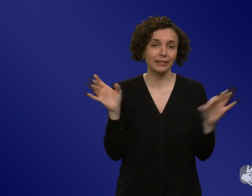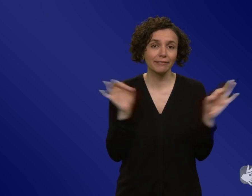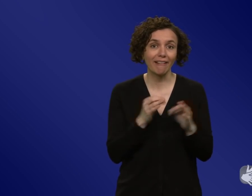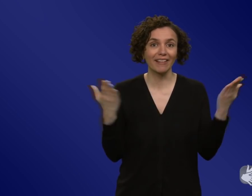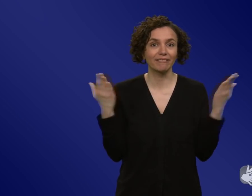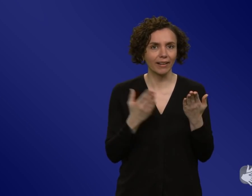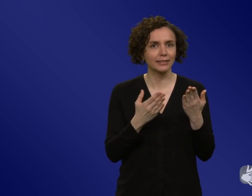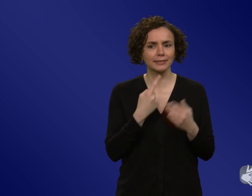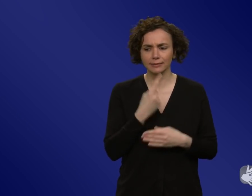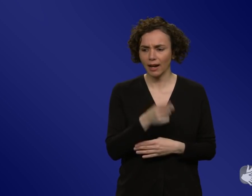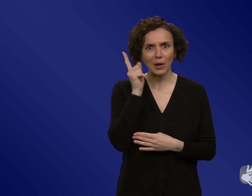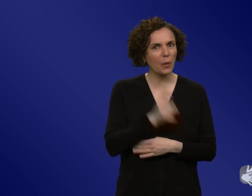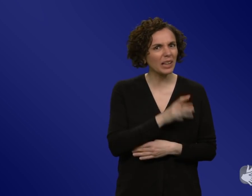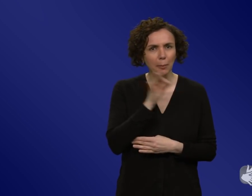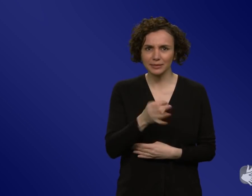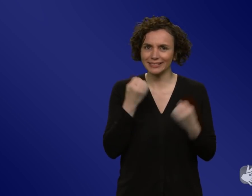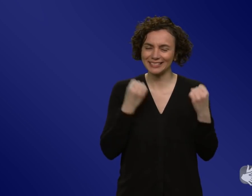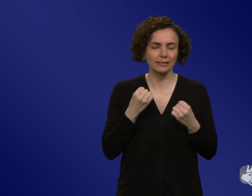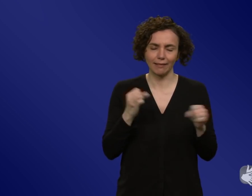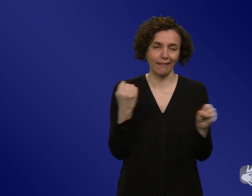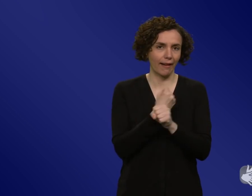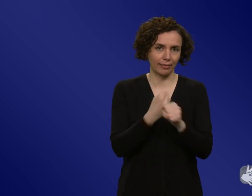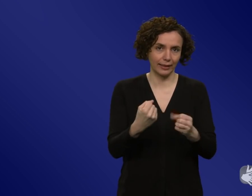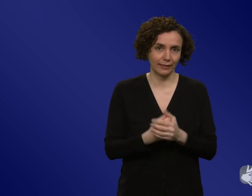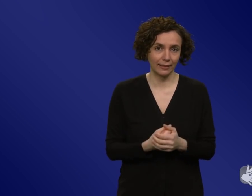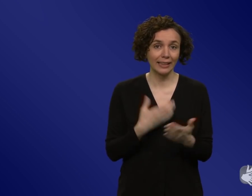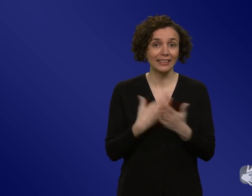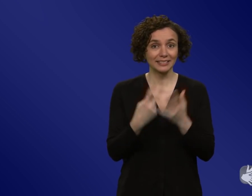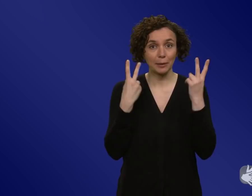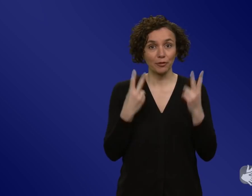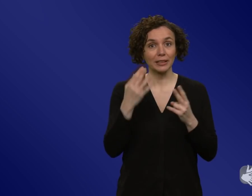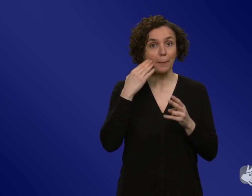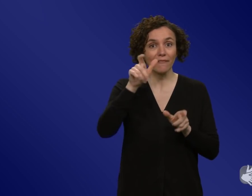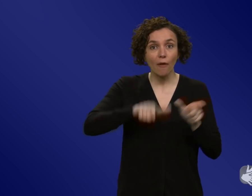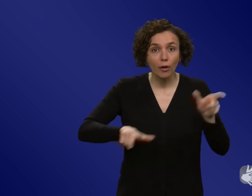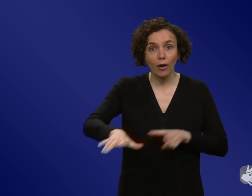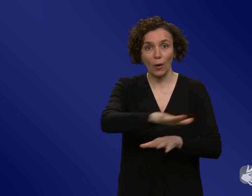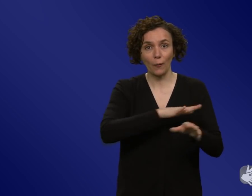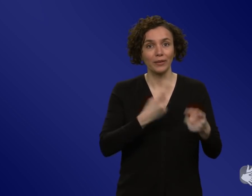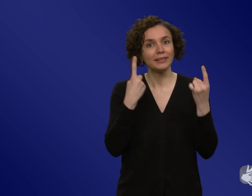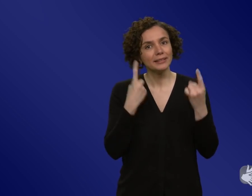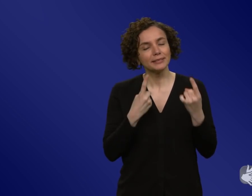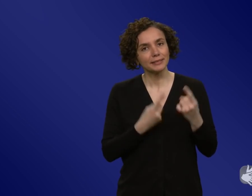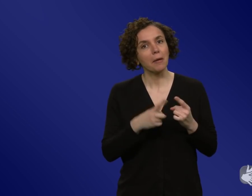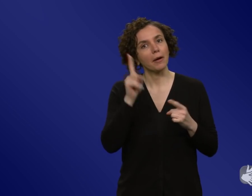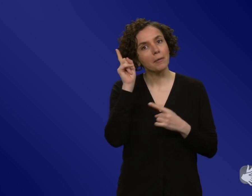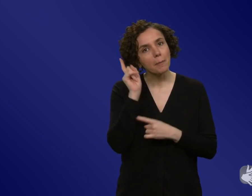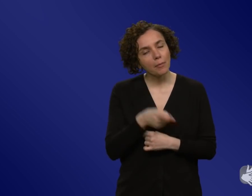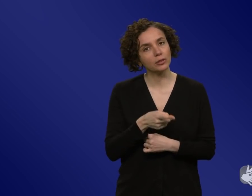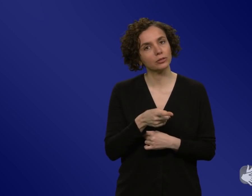braucht es auch einfach in der Bevölkerung eine gewisse Risikokompetenz, die gefördert werden muss zur Akzeptanz, dass es eben im Leben eigentlich fast keine